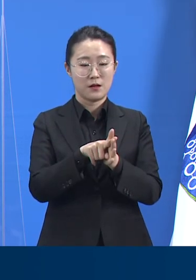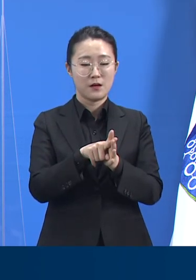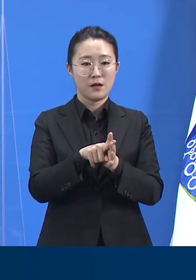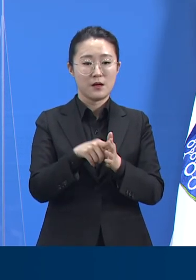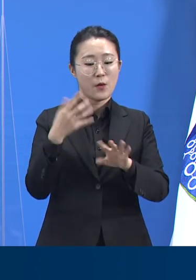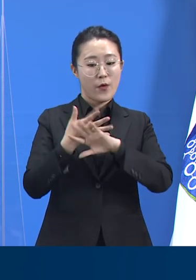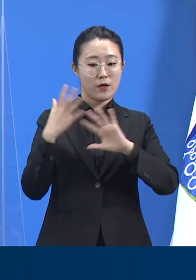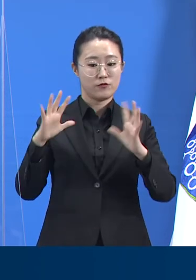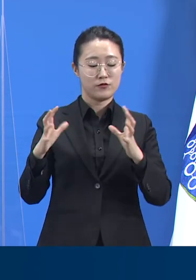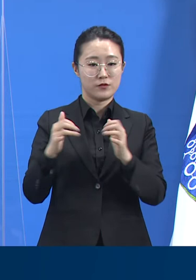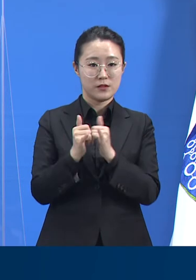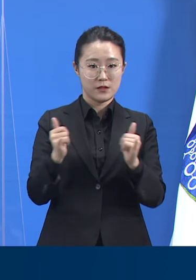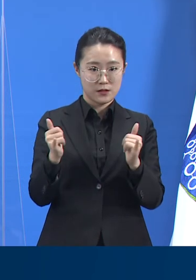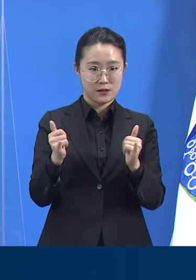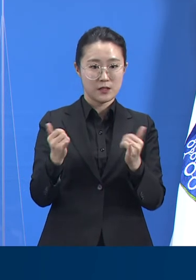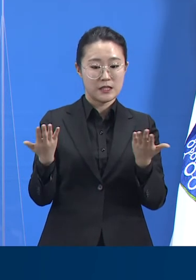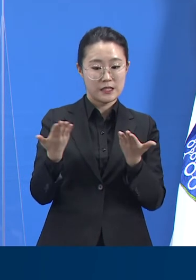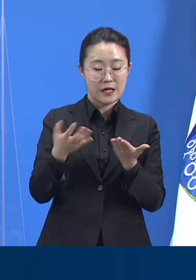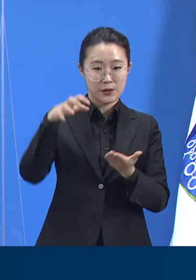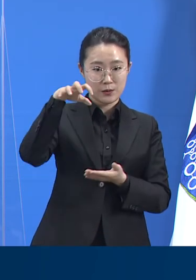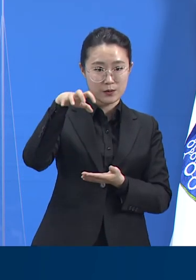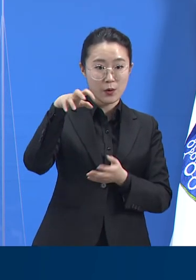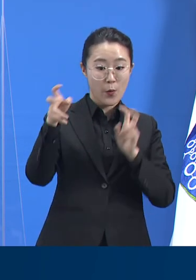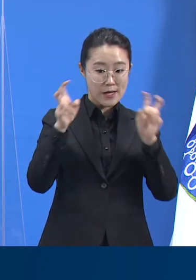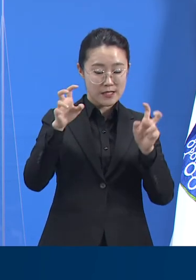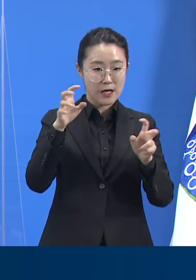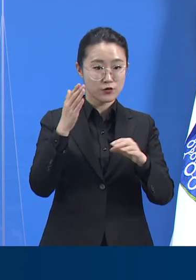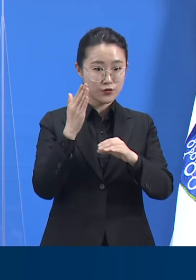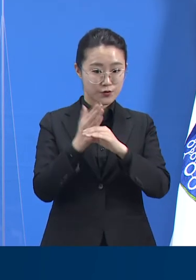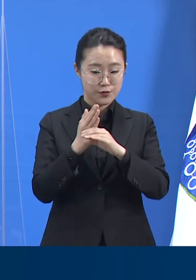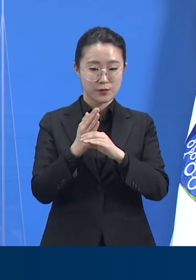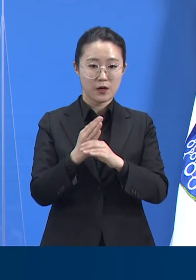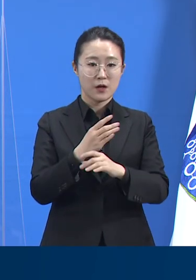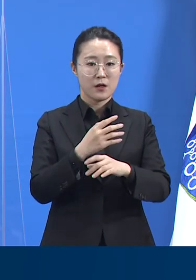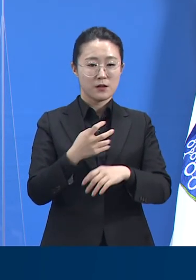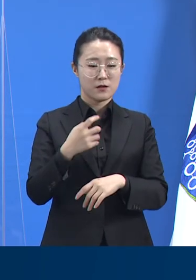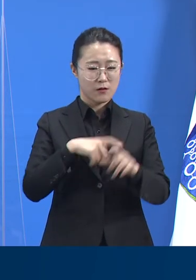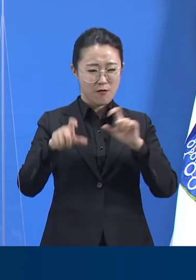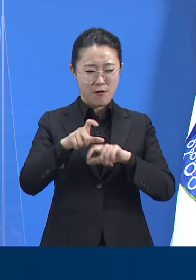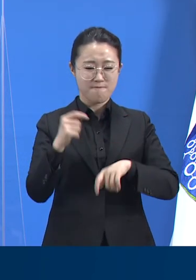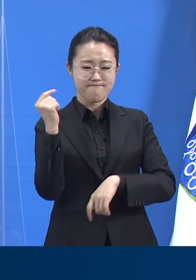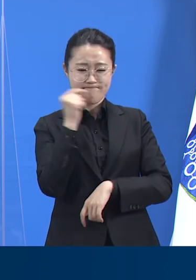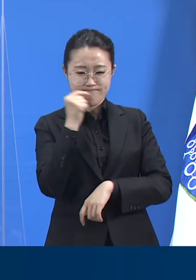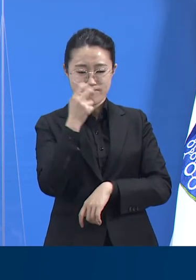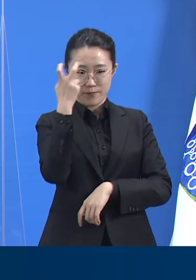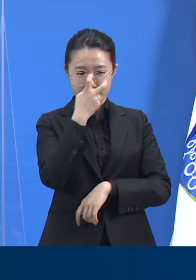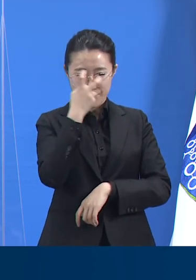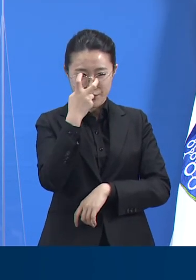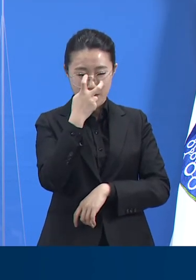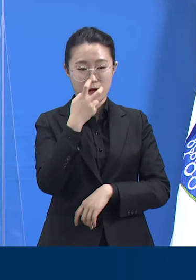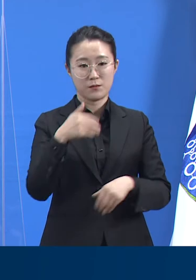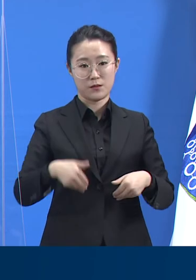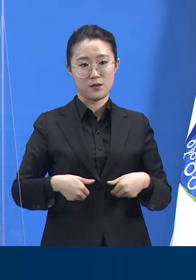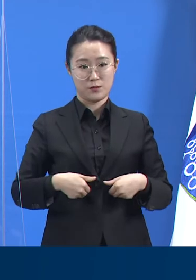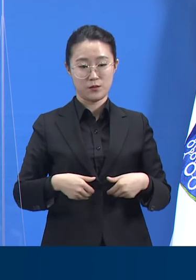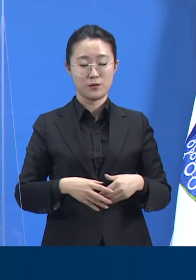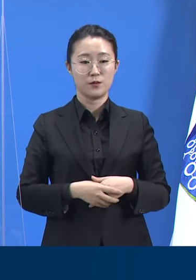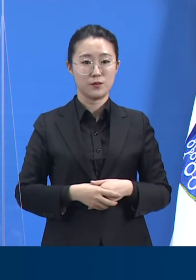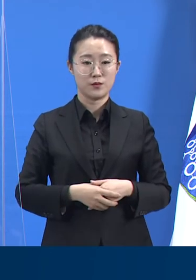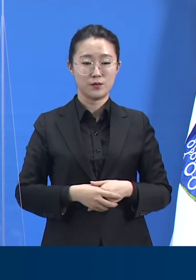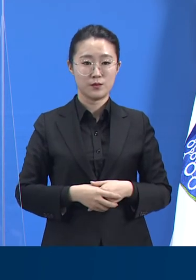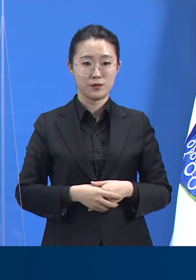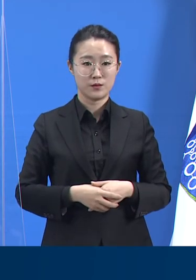적극적인 진단검사와 접촉자 조사가 시급하다는 판단에 도는 어제 행정명령을 발표했습니다.